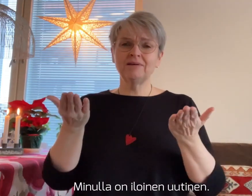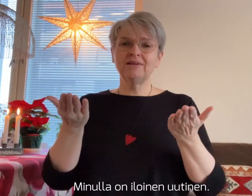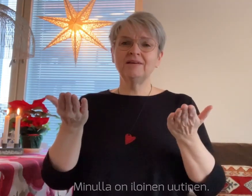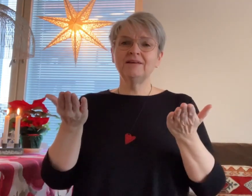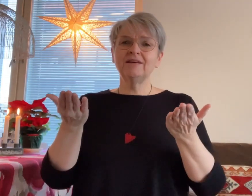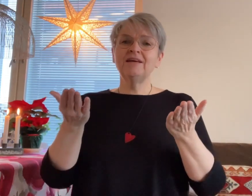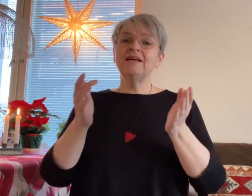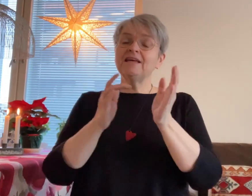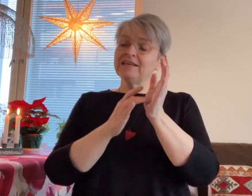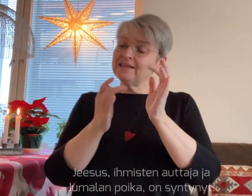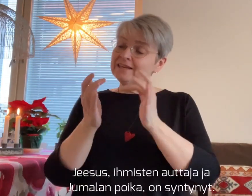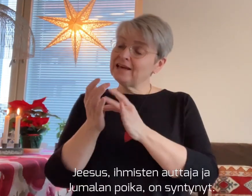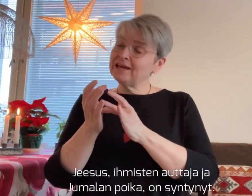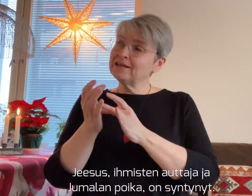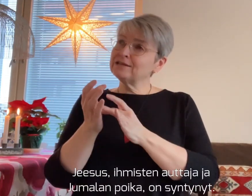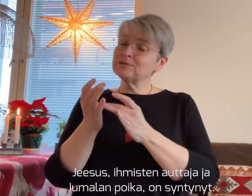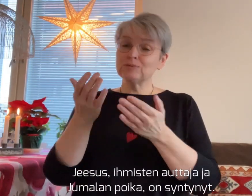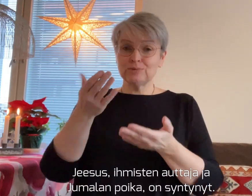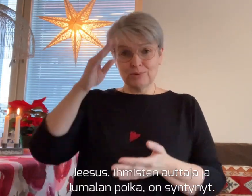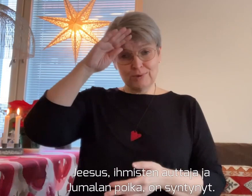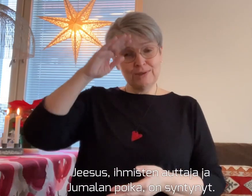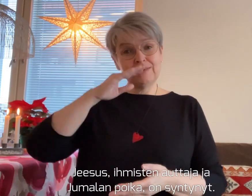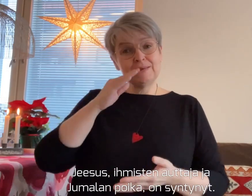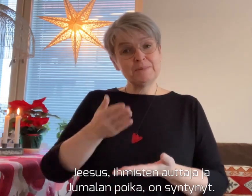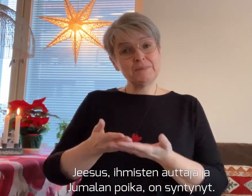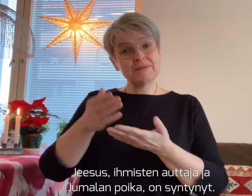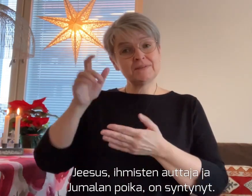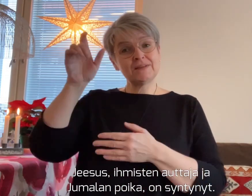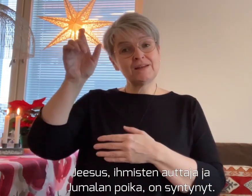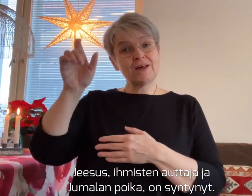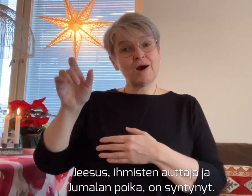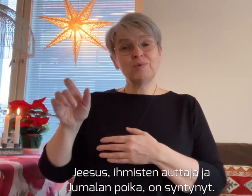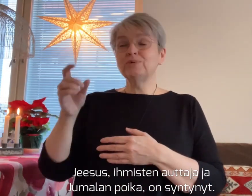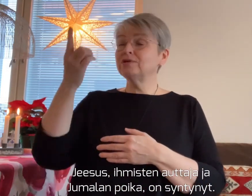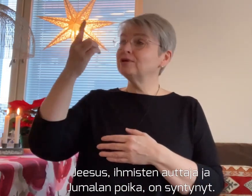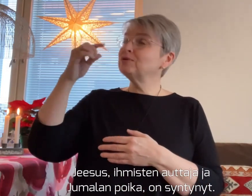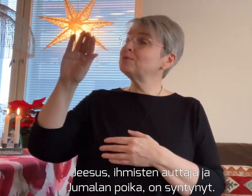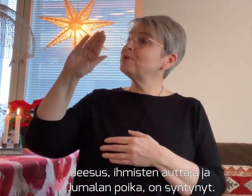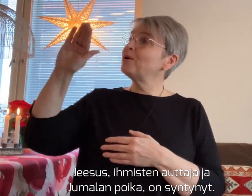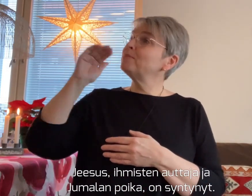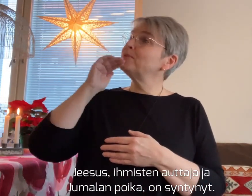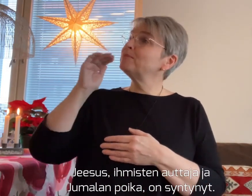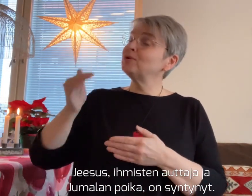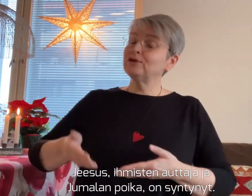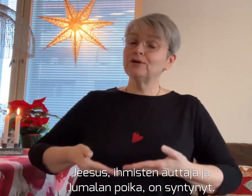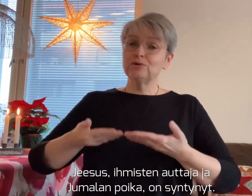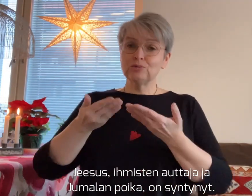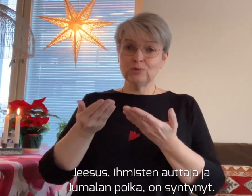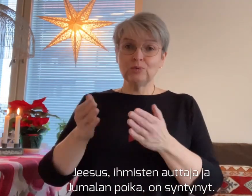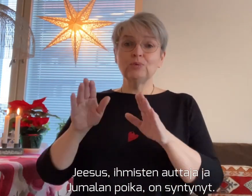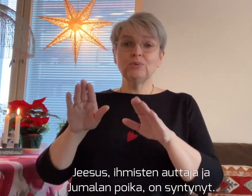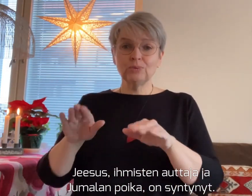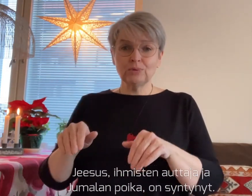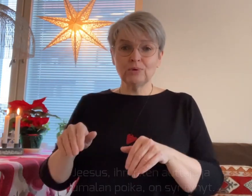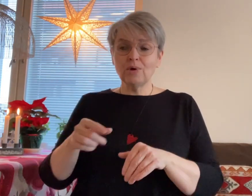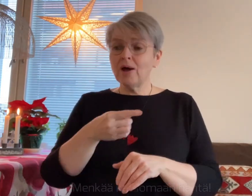Minulla on iloinen uutinen. Jeesus, ihmisten auttaja ja Jumalan poika, on